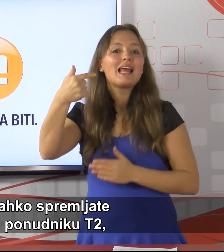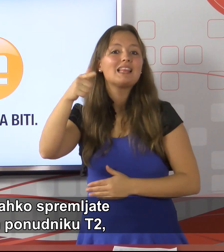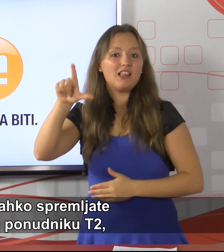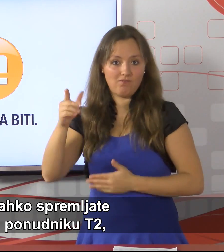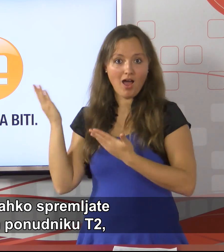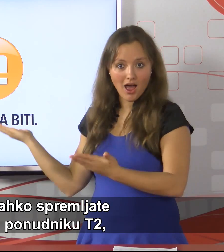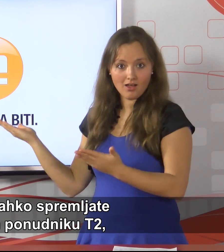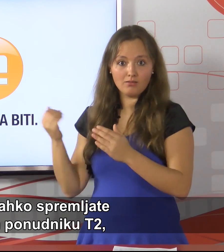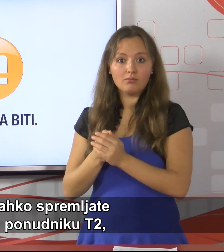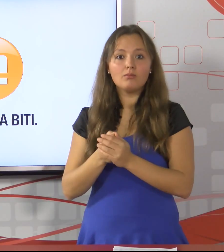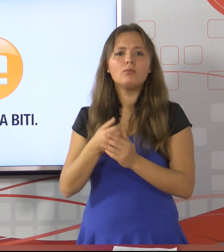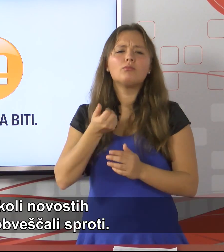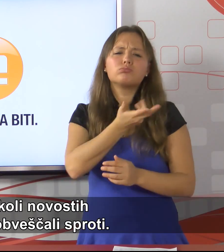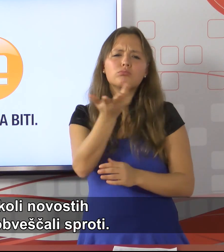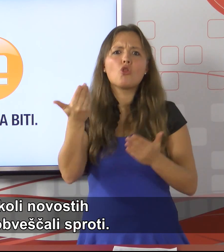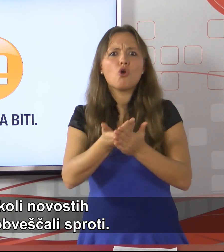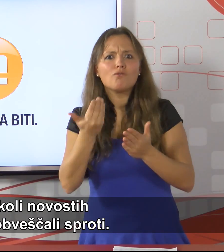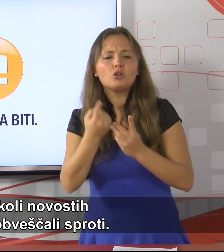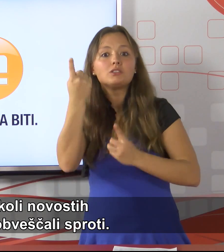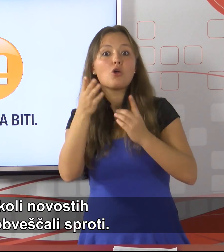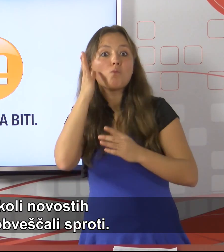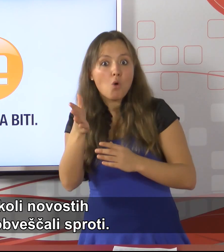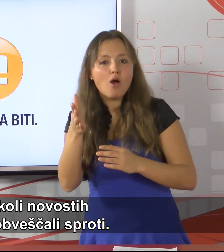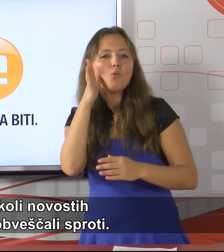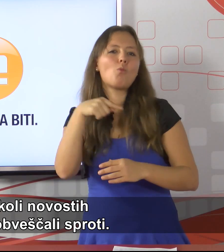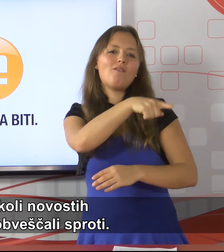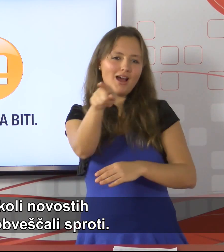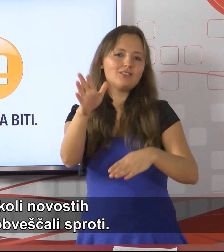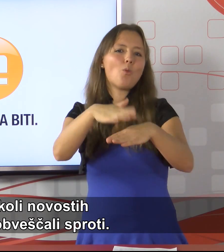o kakršnih koli novostih, pa vas bomo obveščali sproti.